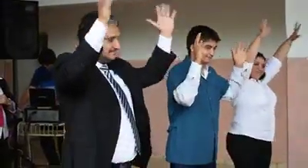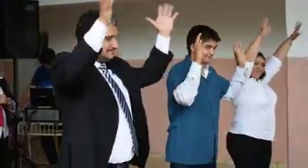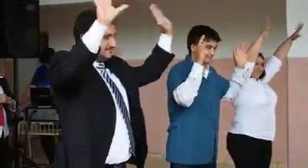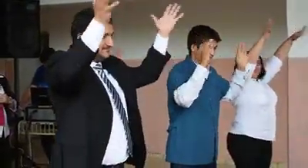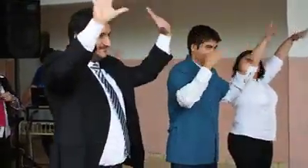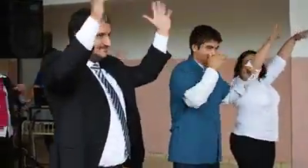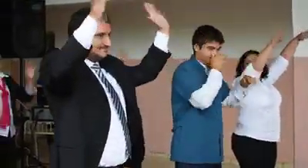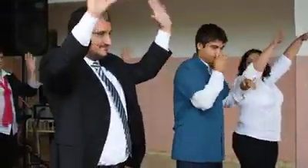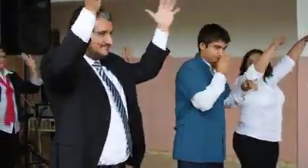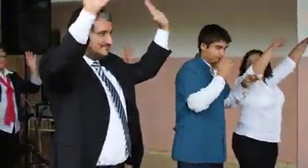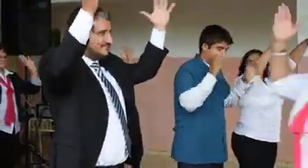¡Aplausos!